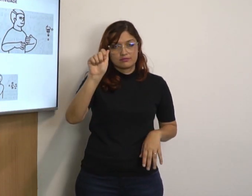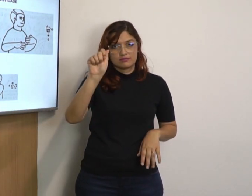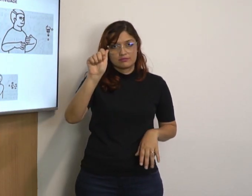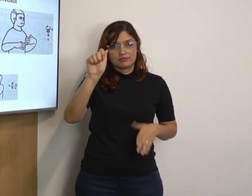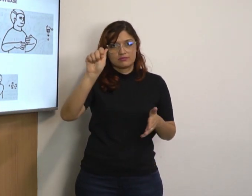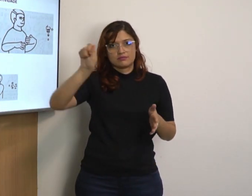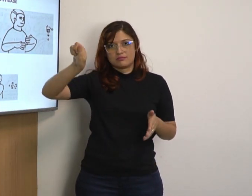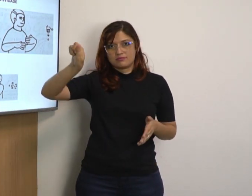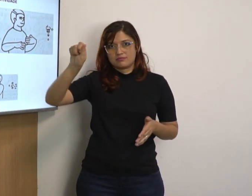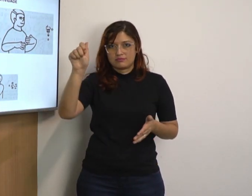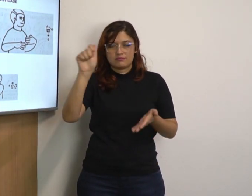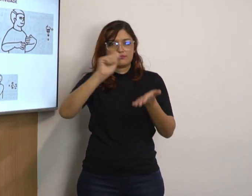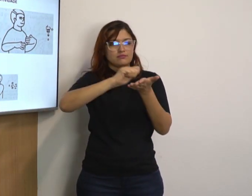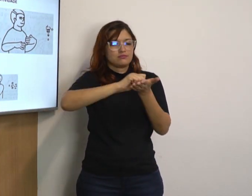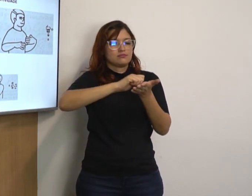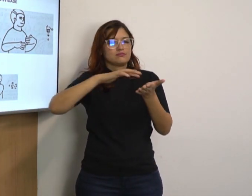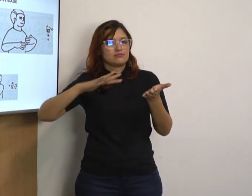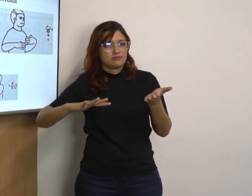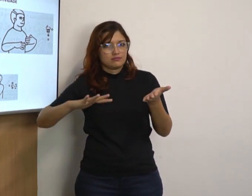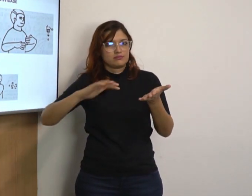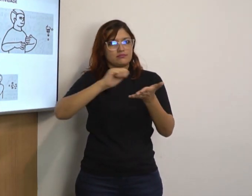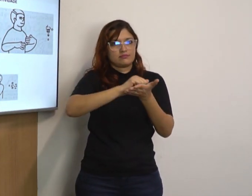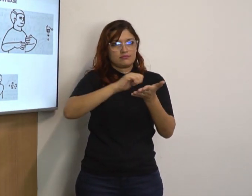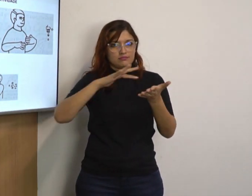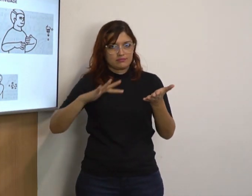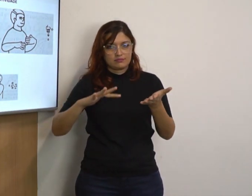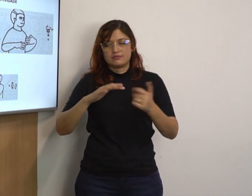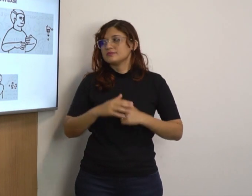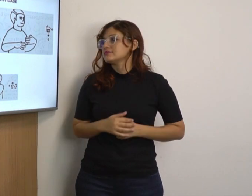Começa assim, com essa configuração de mão. Atividade.